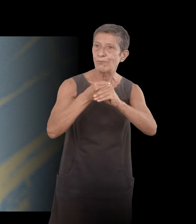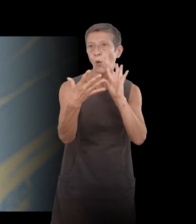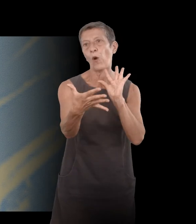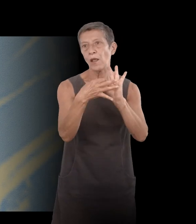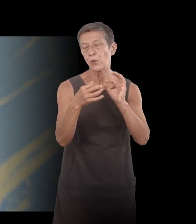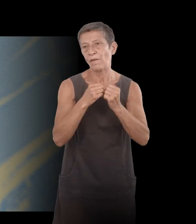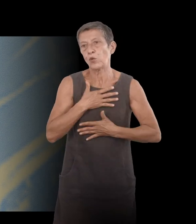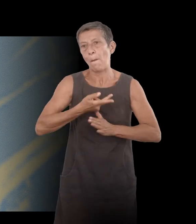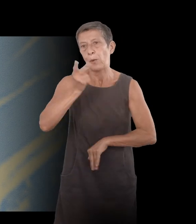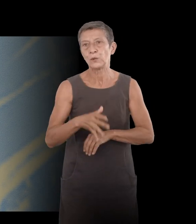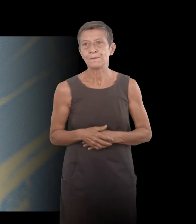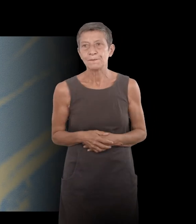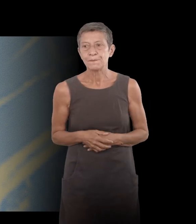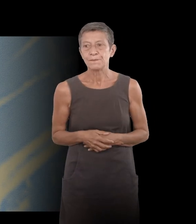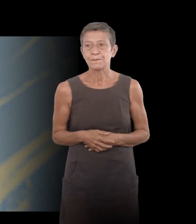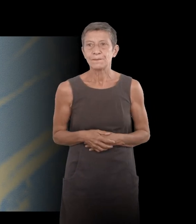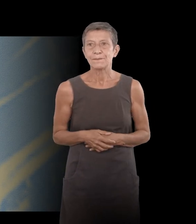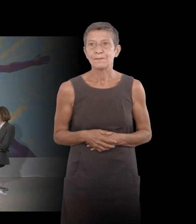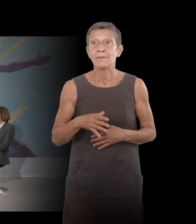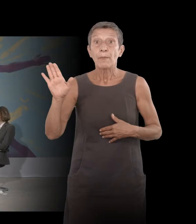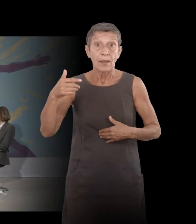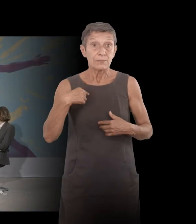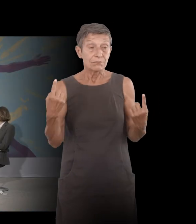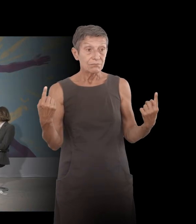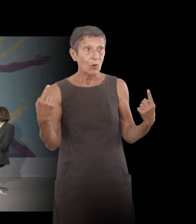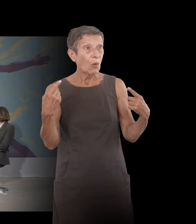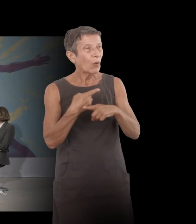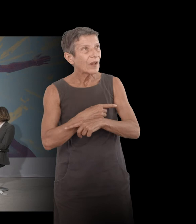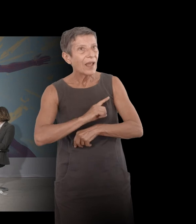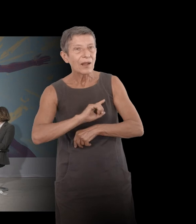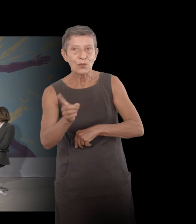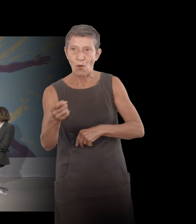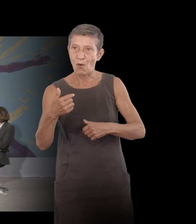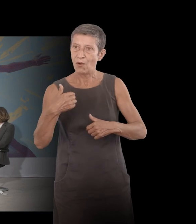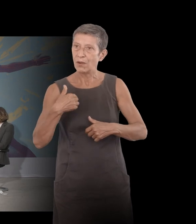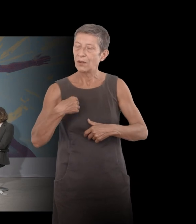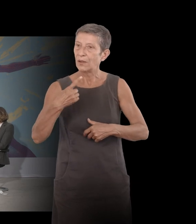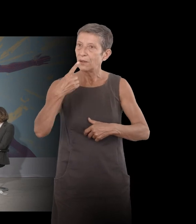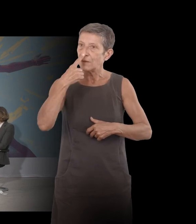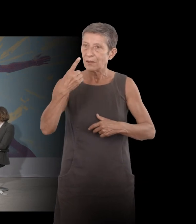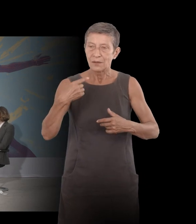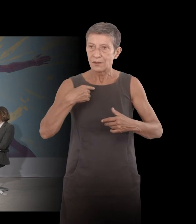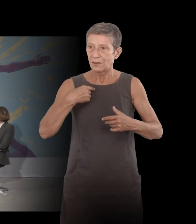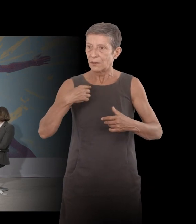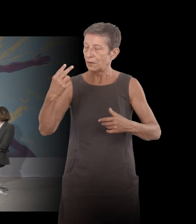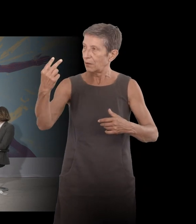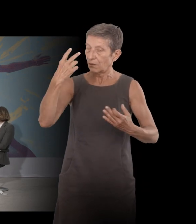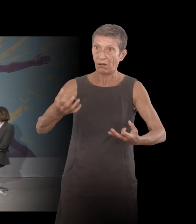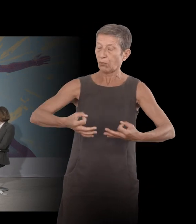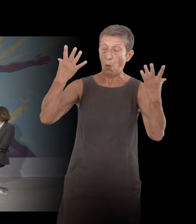c'est pas le contraire mais au contraire j'ai eu l'impression d'être trop vue trop visible trop voilà il y a des passages justement sur ça sur